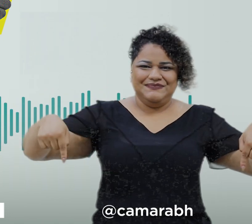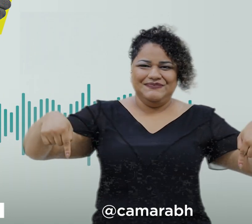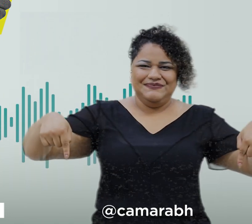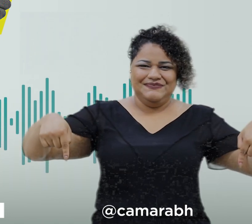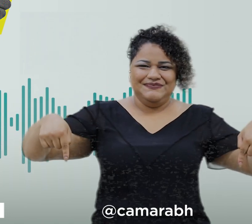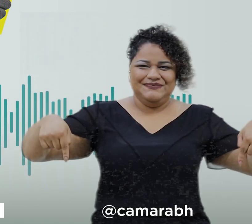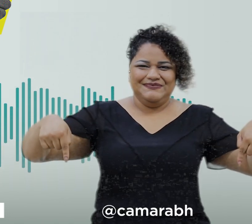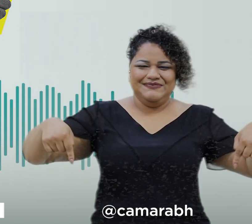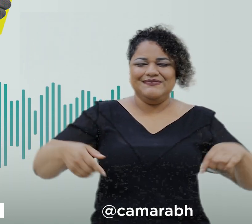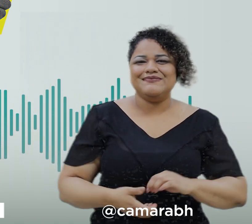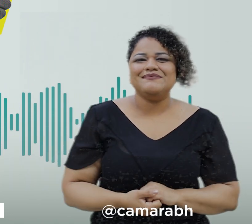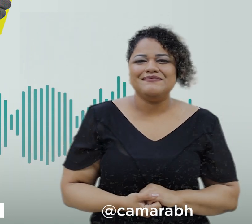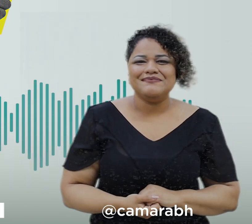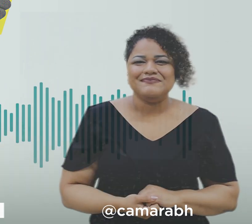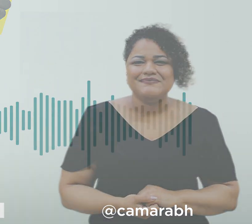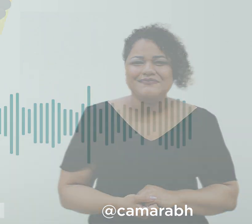Câmara BH. tchau.